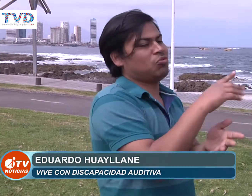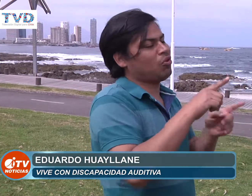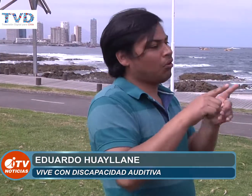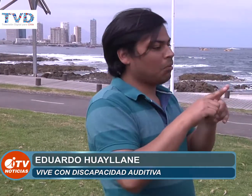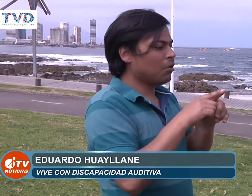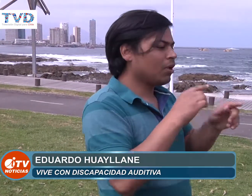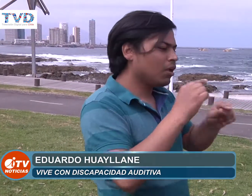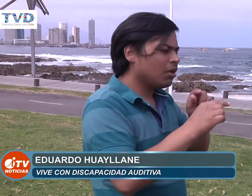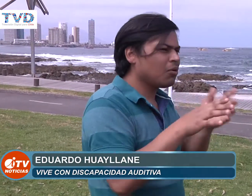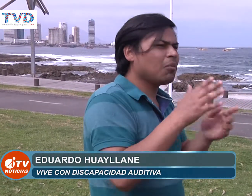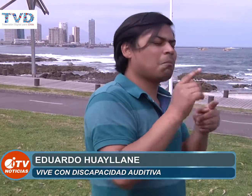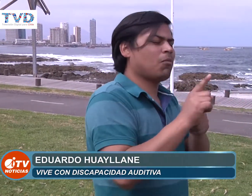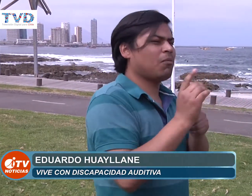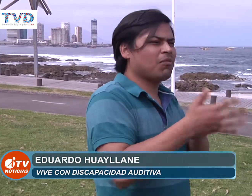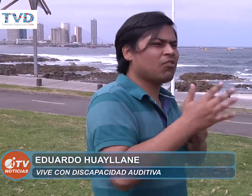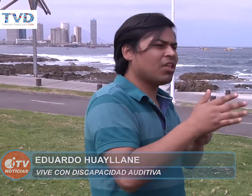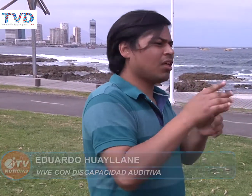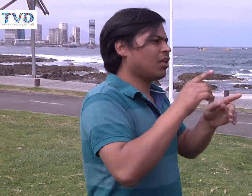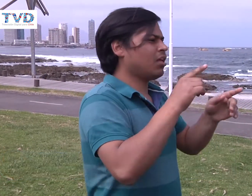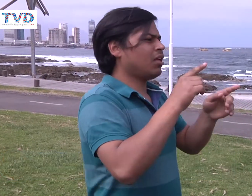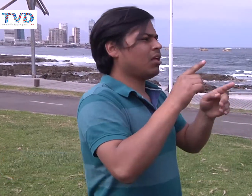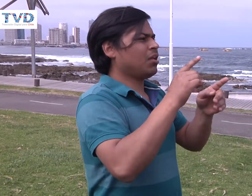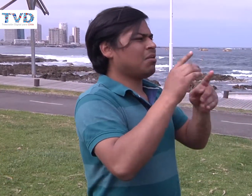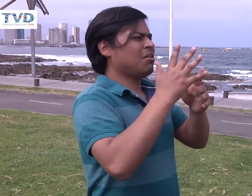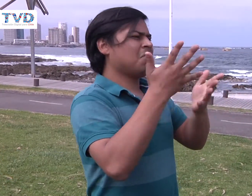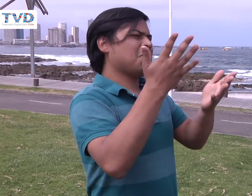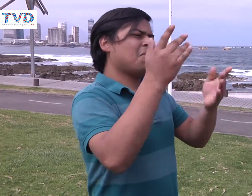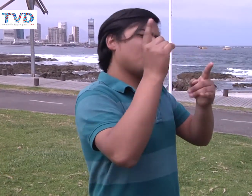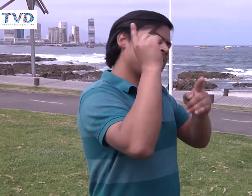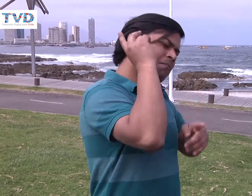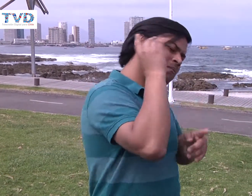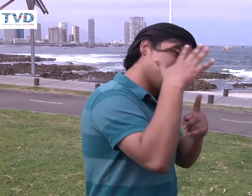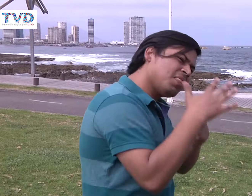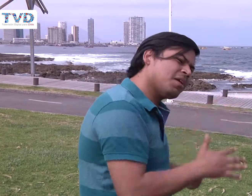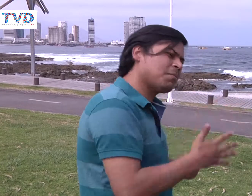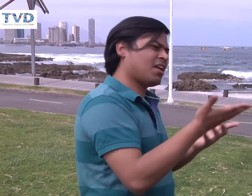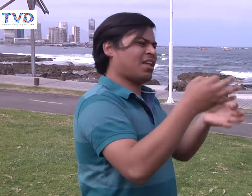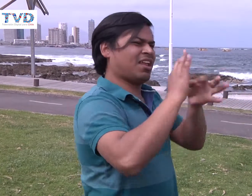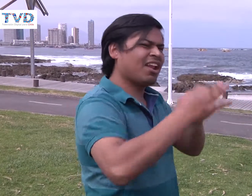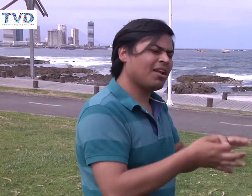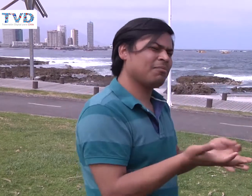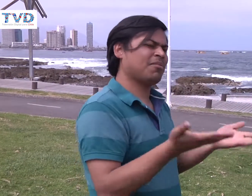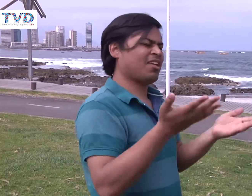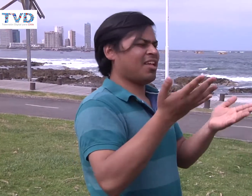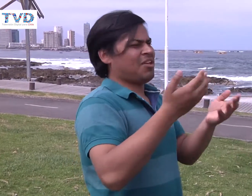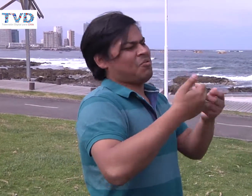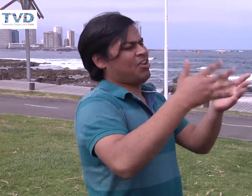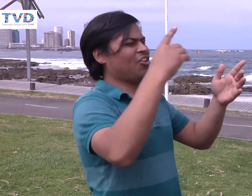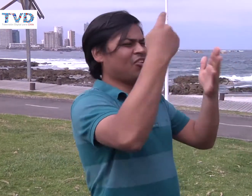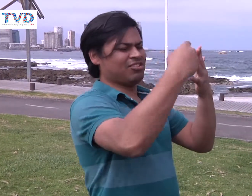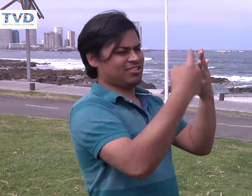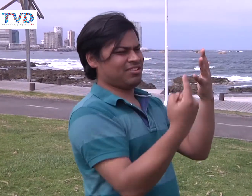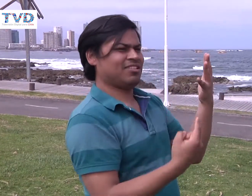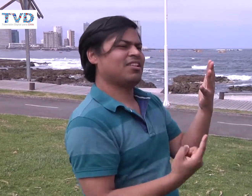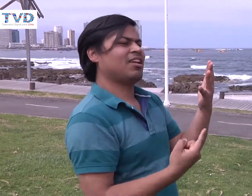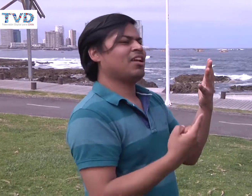más participación, más funcionamiento, menos discriminación, más intérprete,